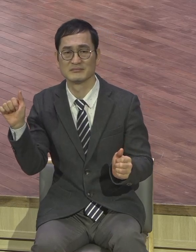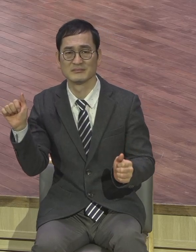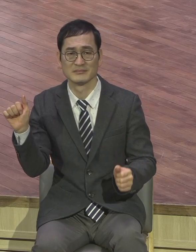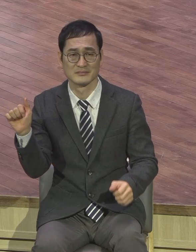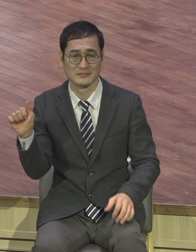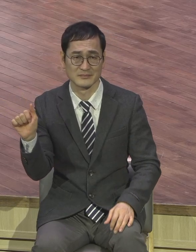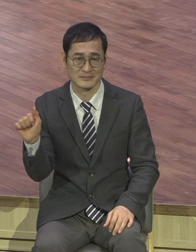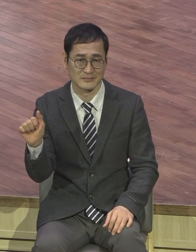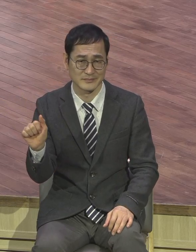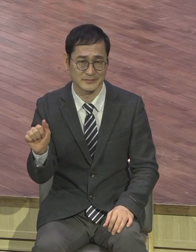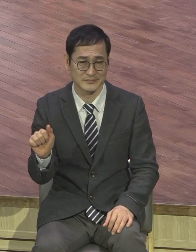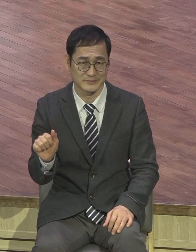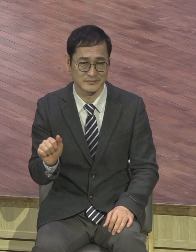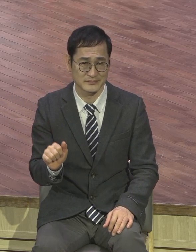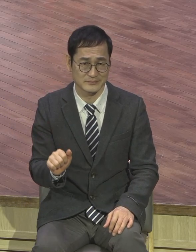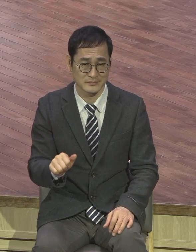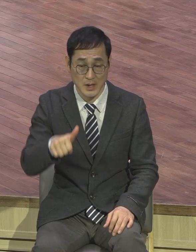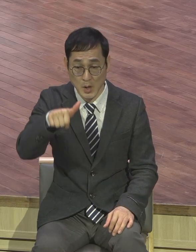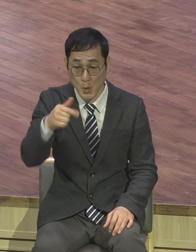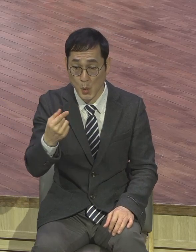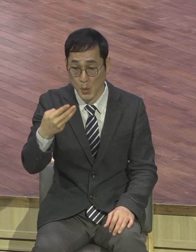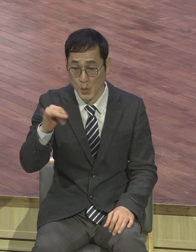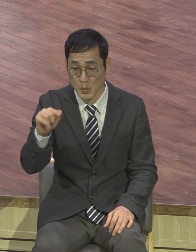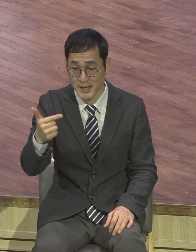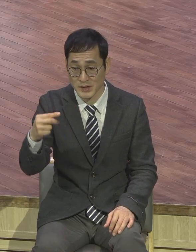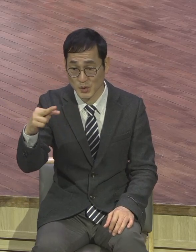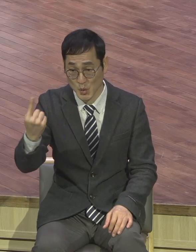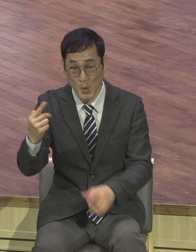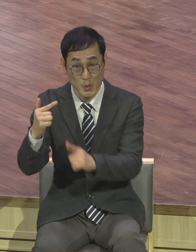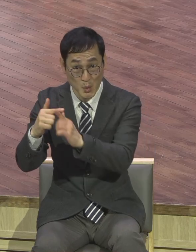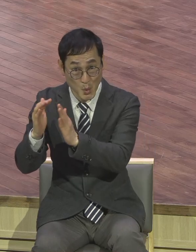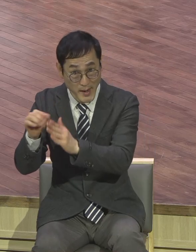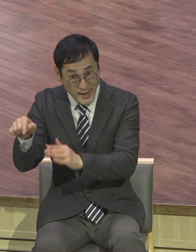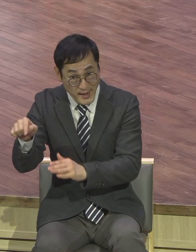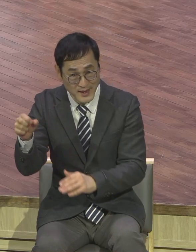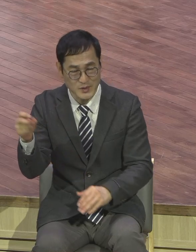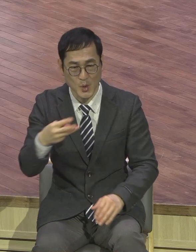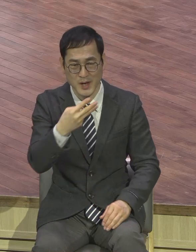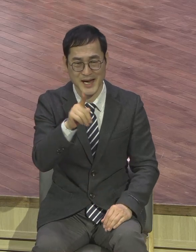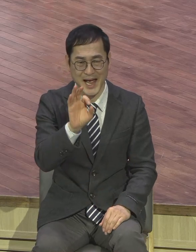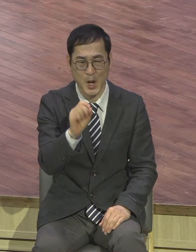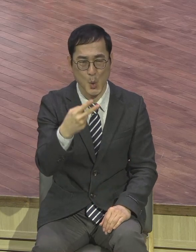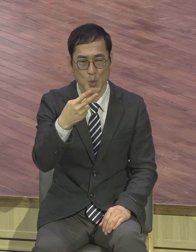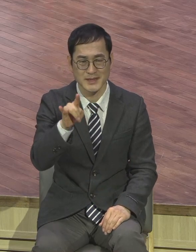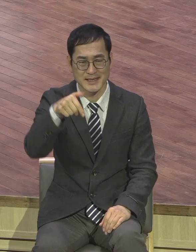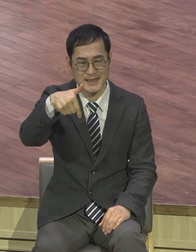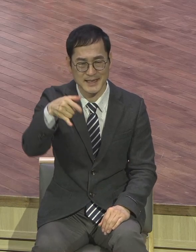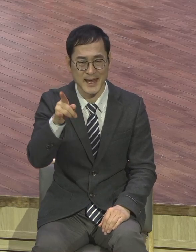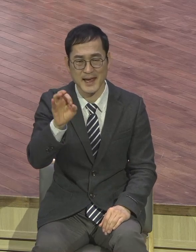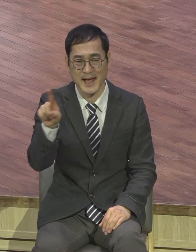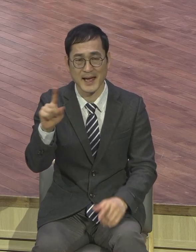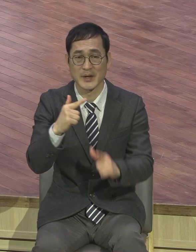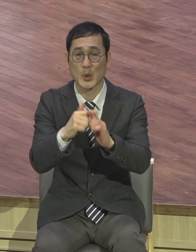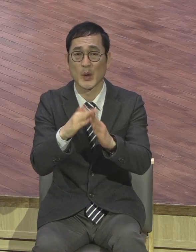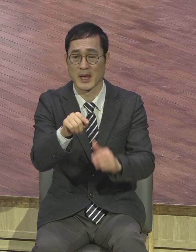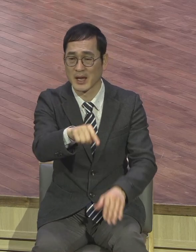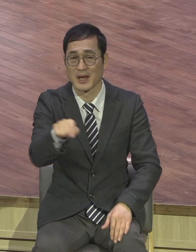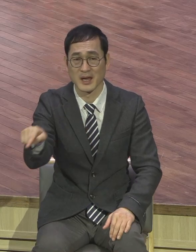고름도 교회 라우디아 교회 촛대 옮겼다. 옮기는 순간에 종교입니다. 모여가지고 저끼리 모여서